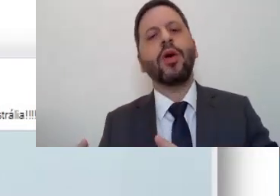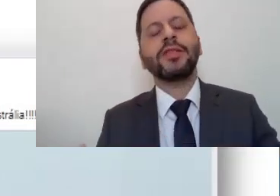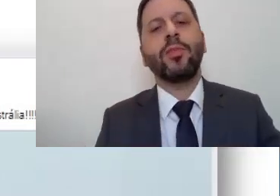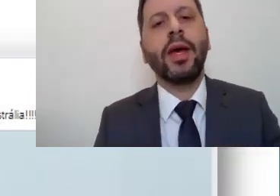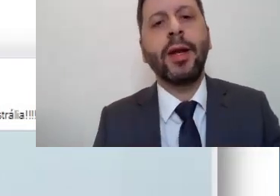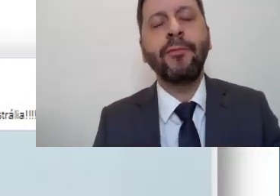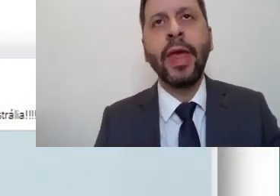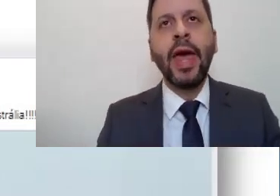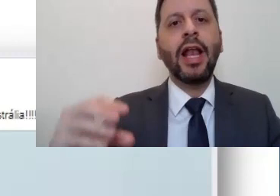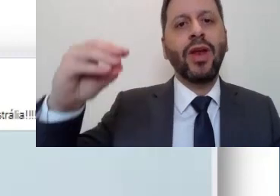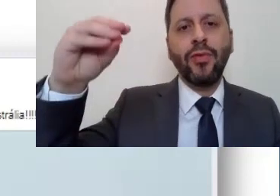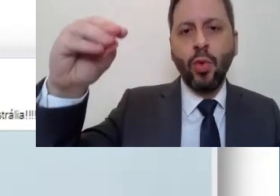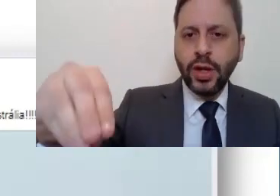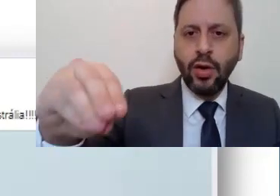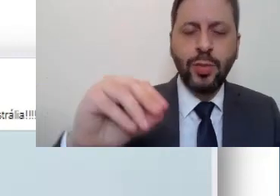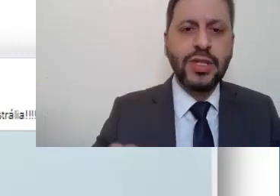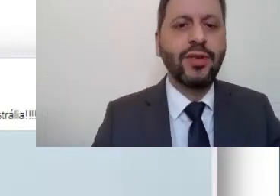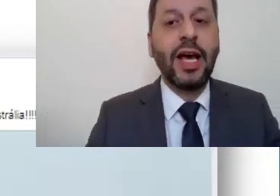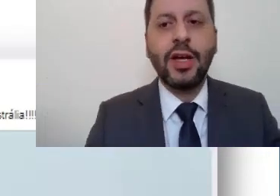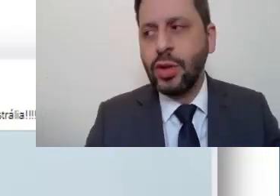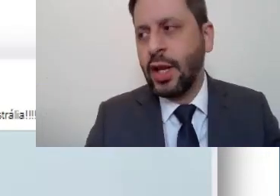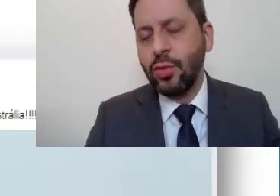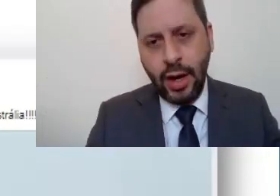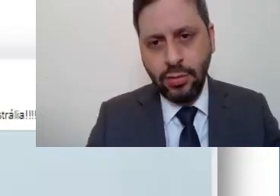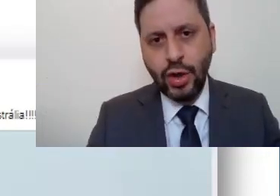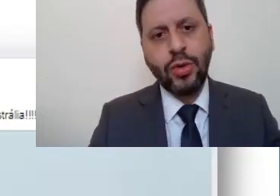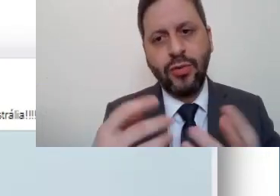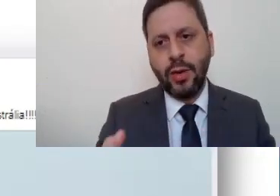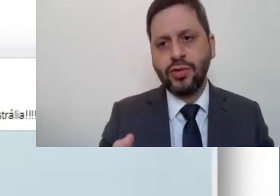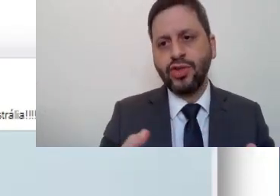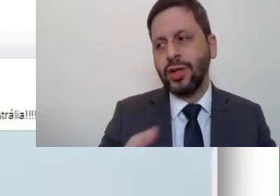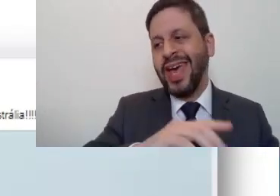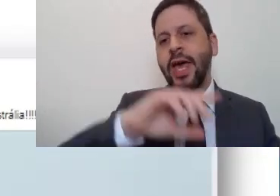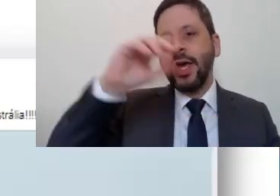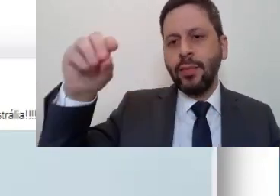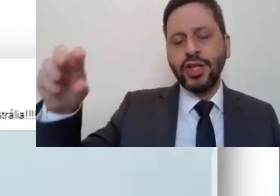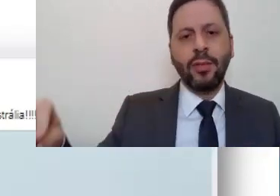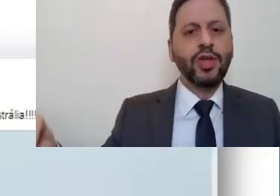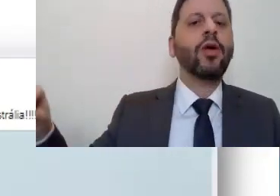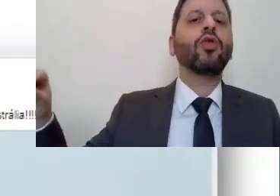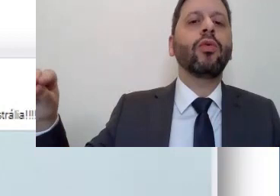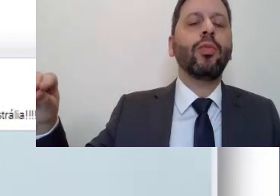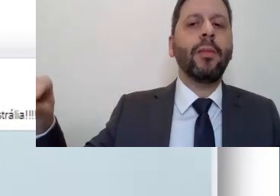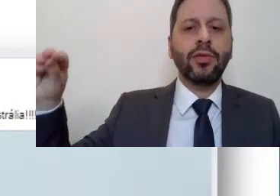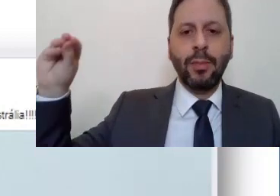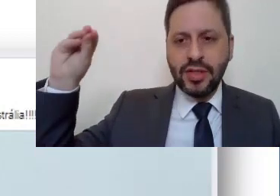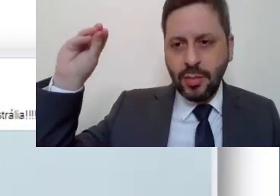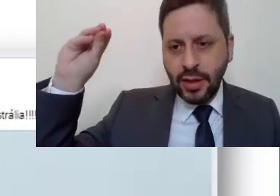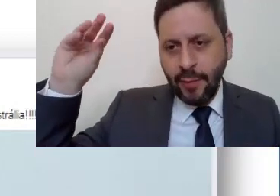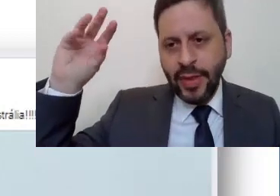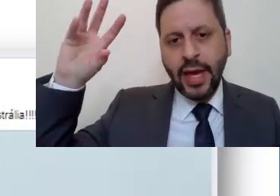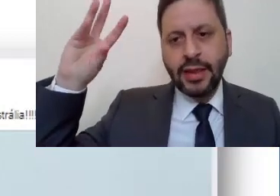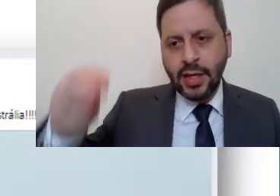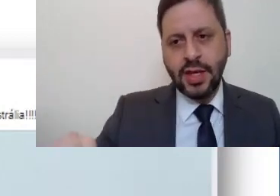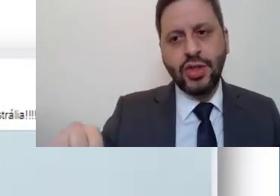nós passamos essa informação para ele, ele verificou quem era o responsável daquela zona eleitoral, nós qualificamos o sujeito, imediatamente um grupamento da